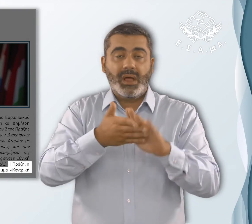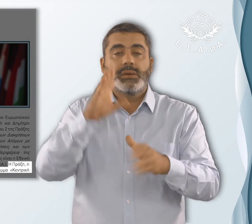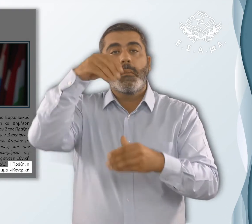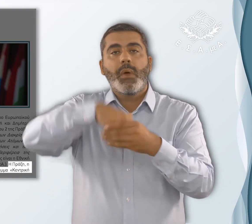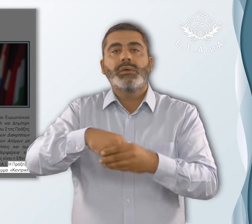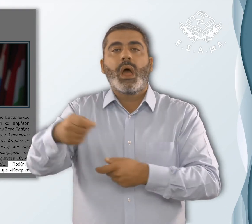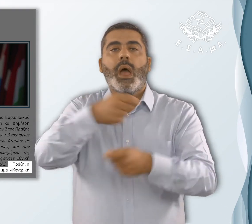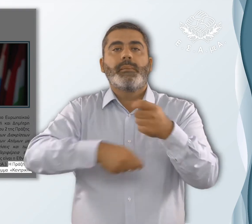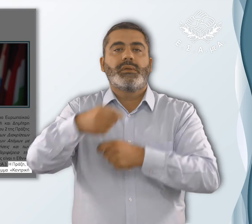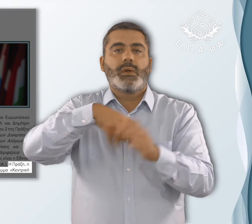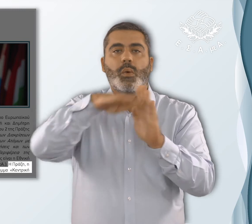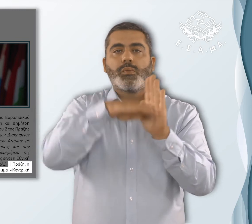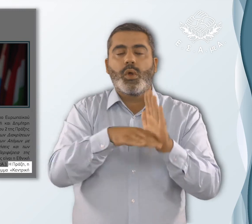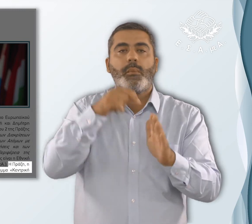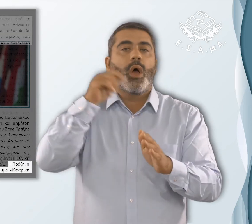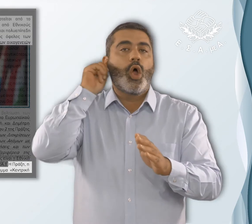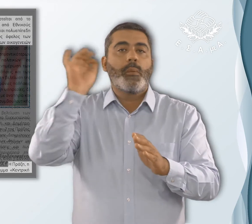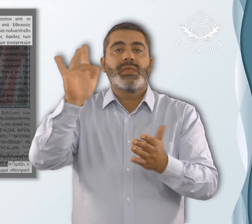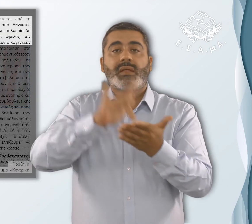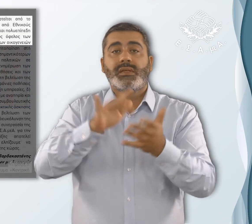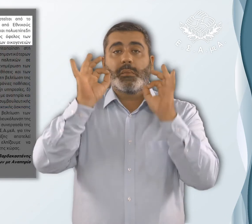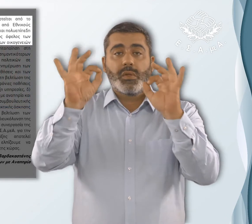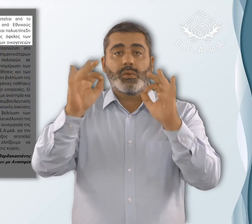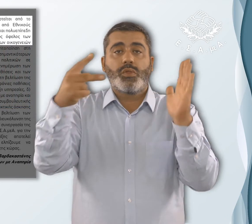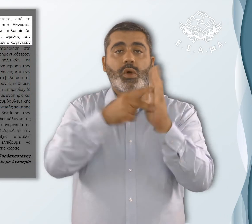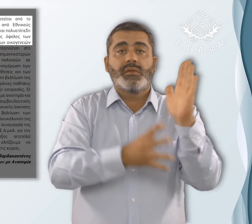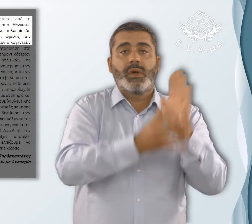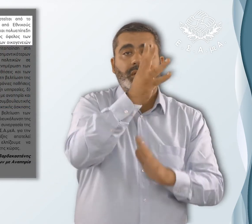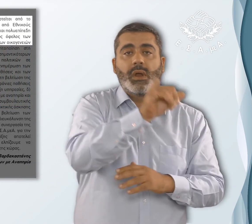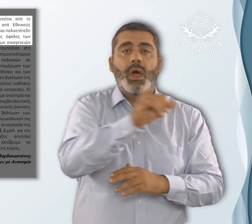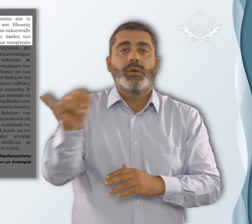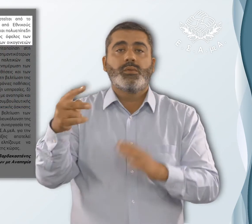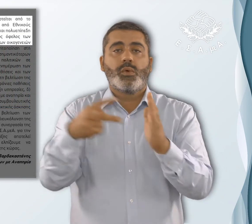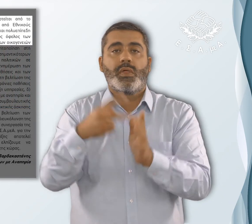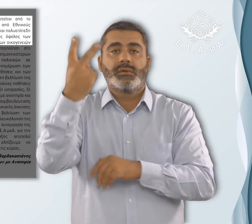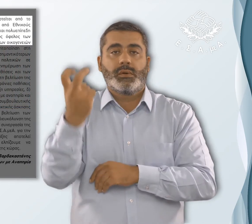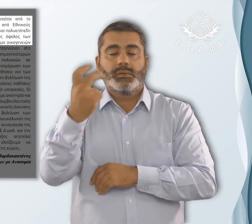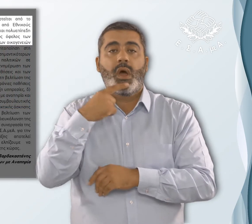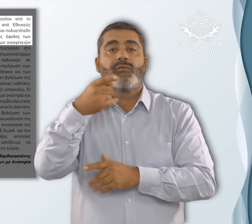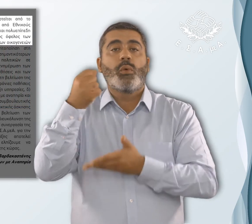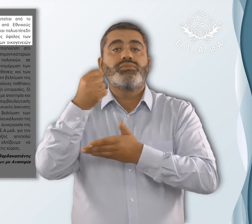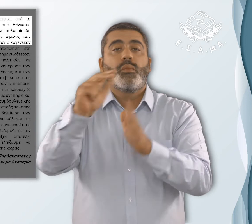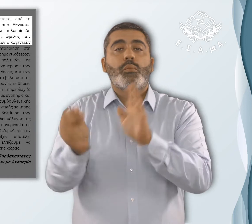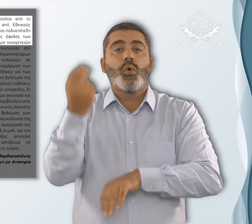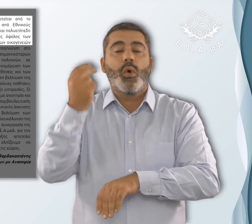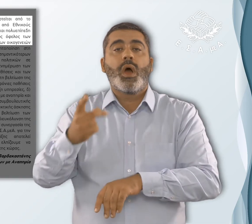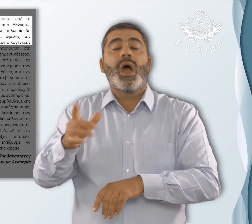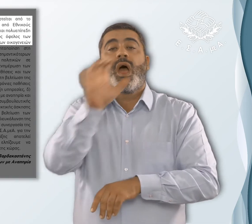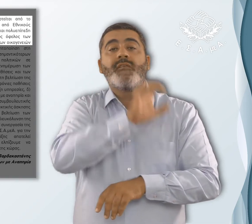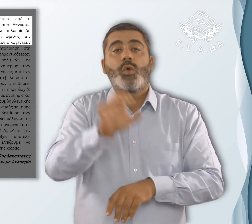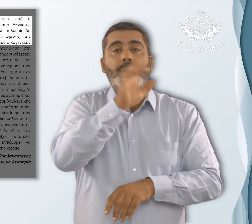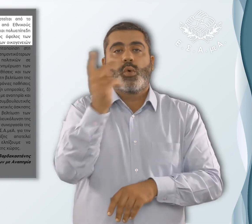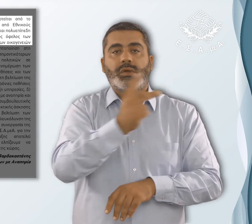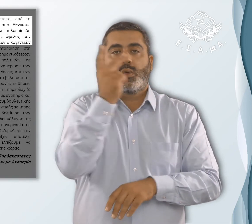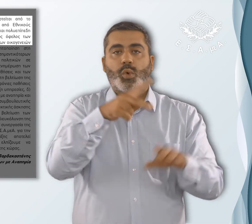εντάσσεται στο επιχειρησιακό πρόγραμμα Κεντρική Μακεδονία 2014-2020 και συγχρηματοδοτείται από το